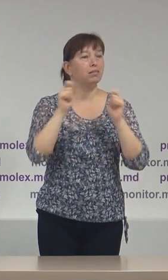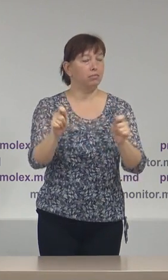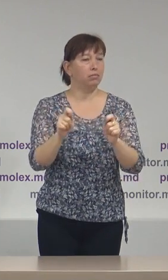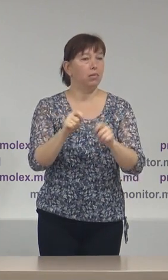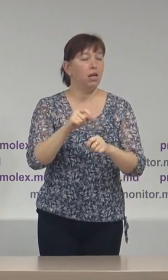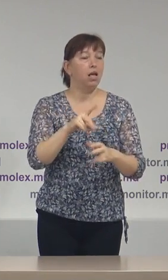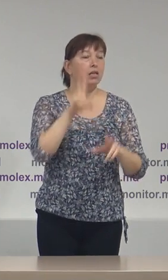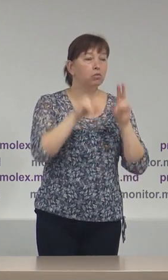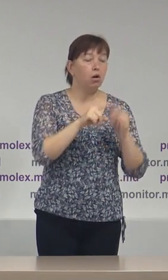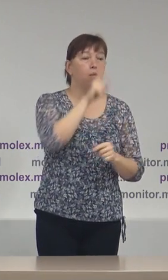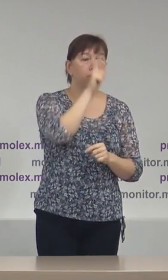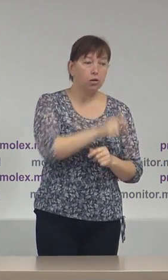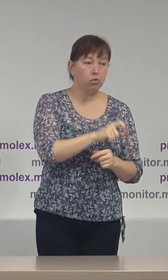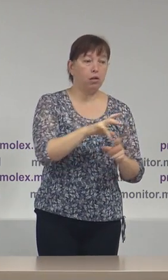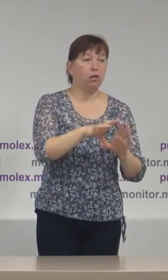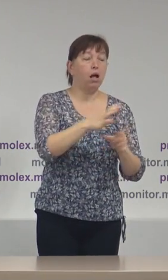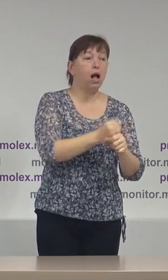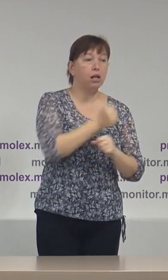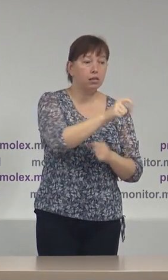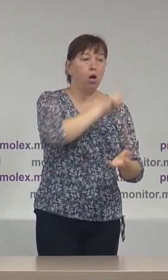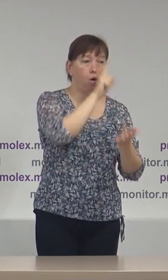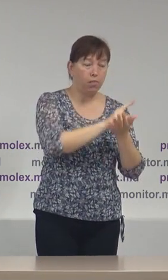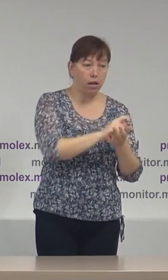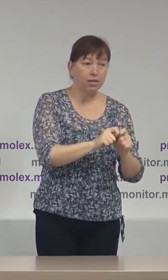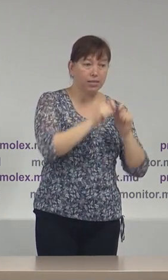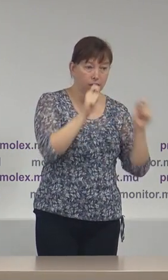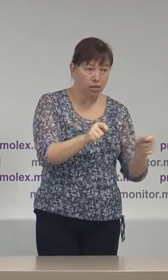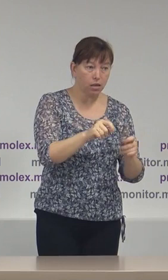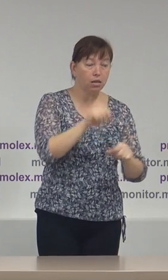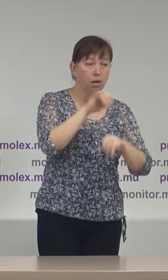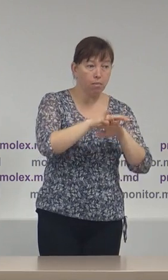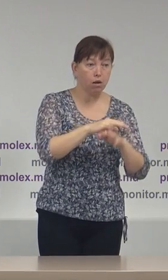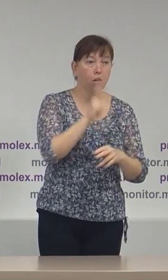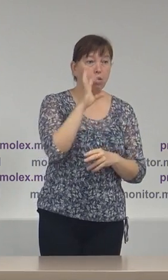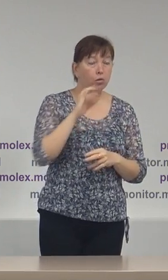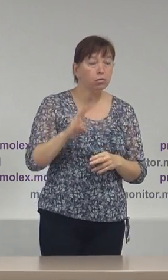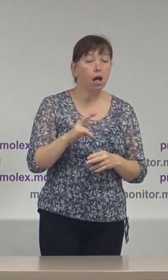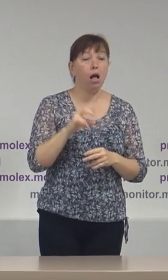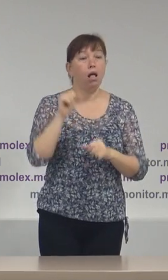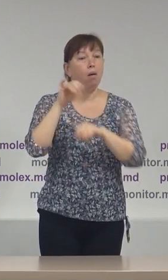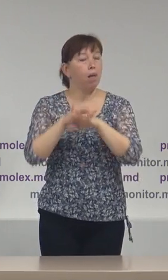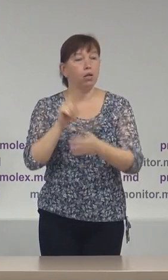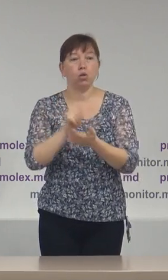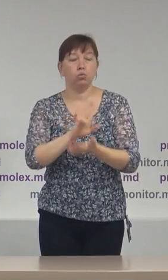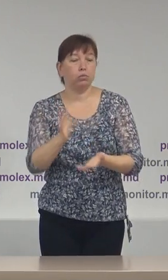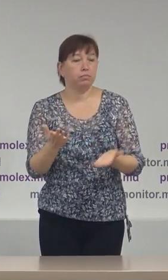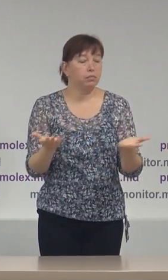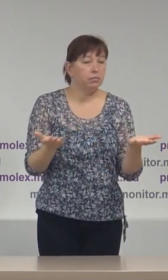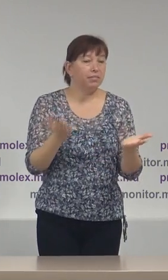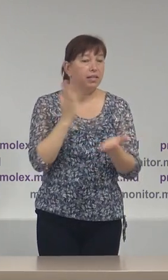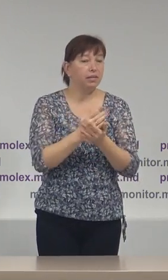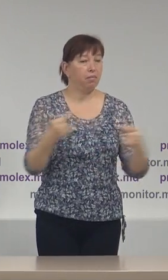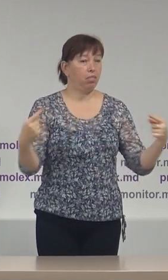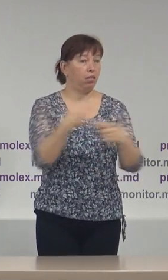toți candidații care sunt înregistrați oficială în cursă electorală. Deci, din acest considerant, din punctul nostru de vedere,